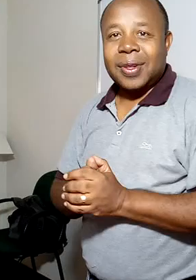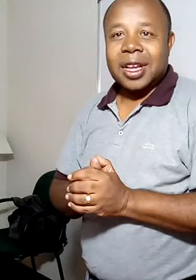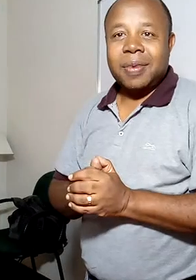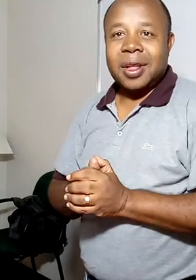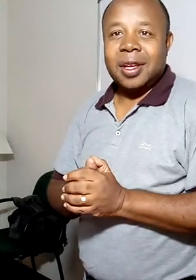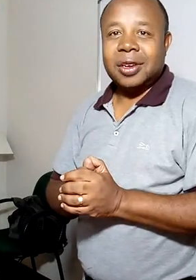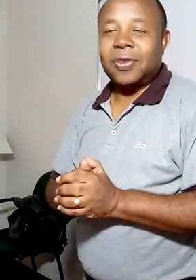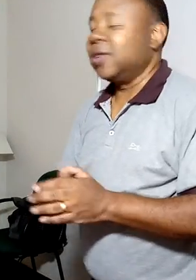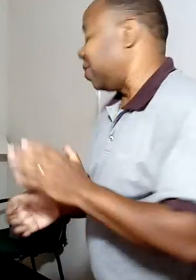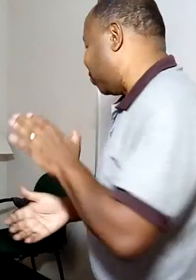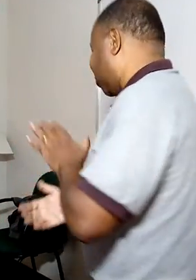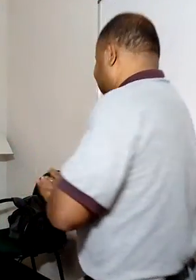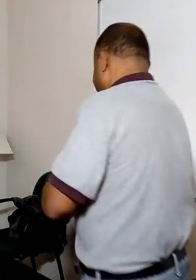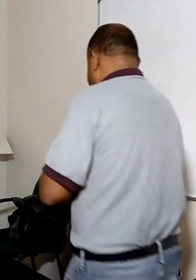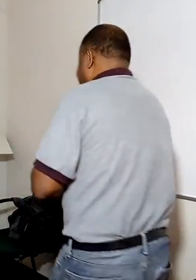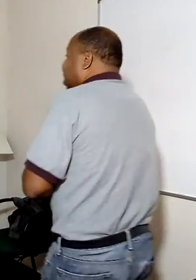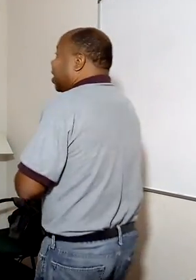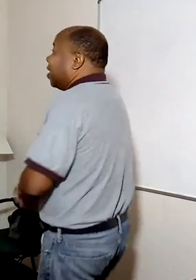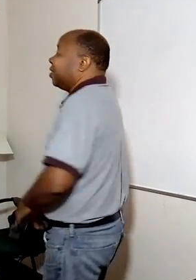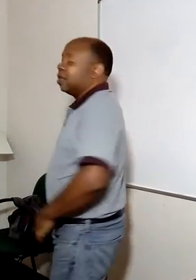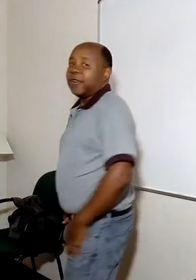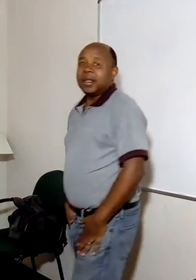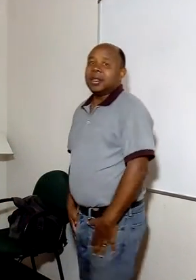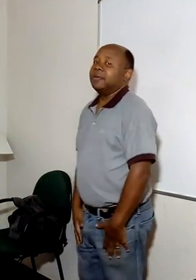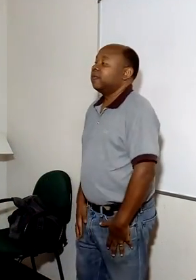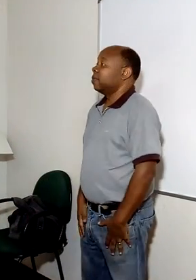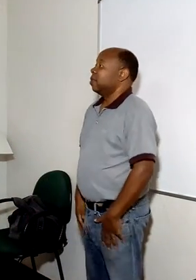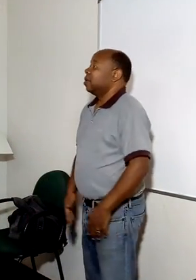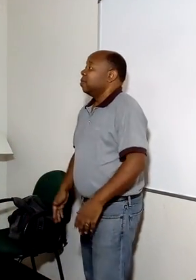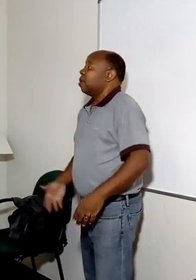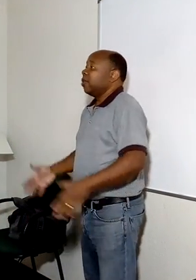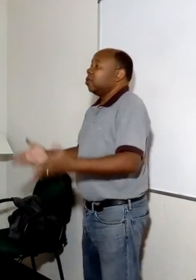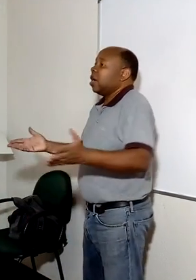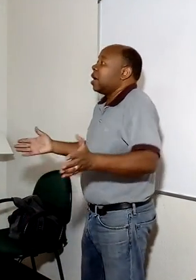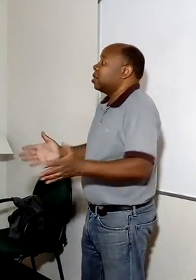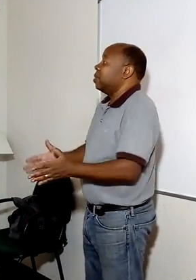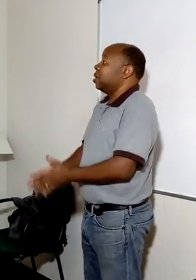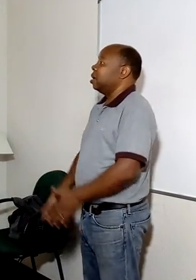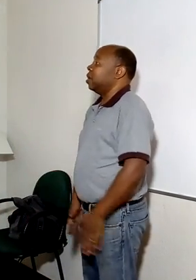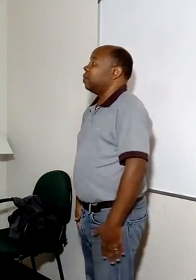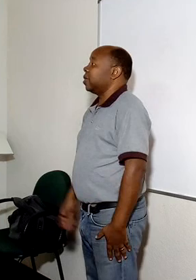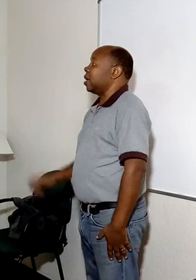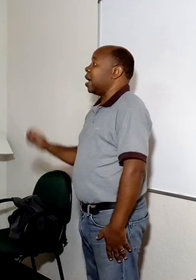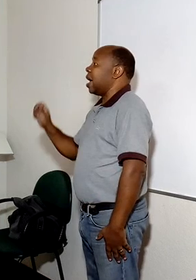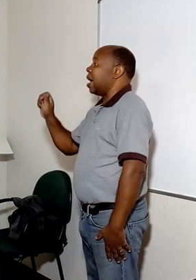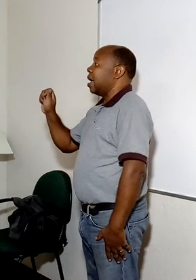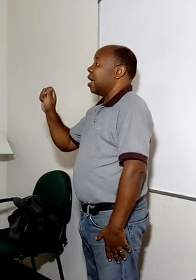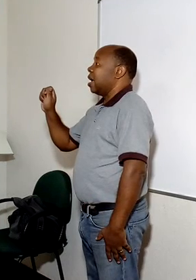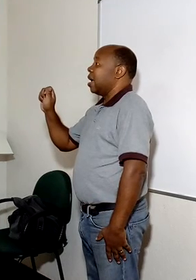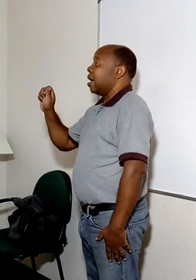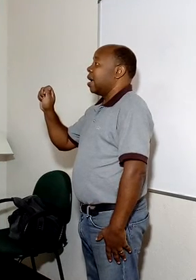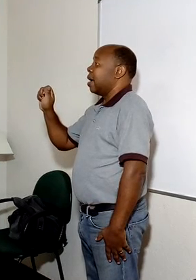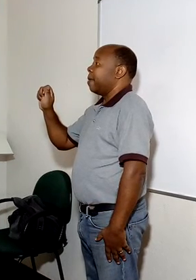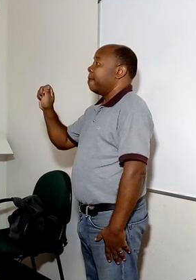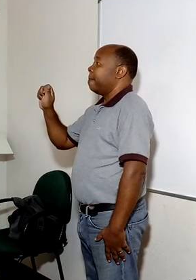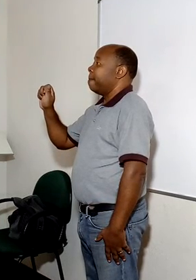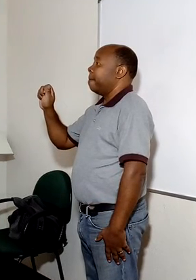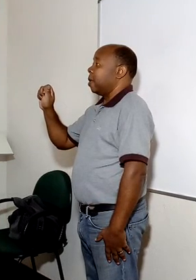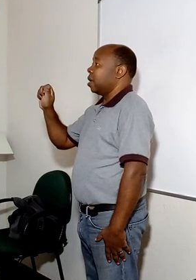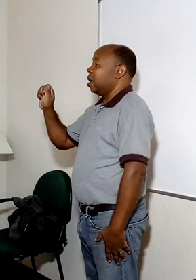Sabe o é melhor vingar de volta? Então você faz assim. Pode fazer a sua casa também, senhoras Você faz assim. A. Ok?